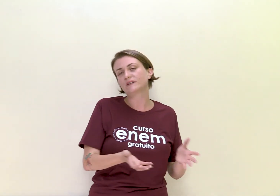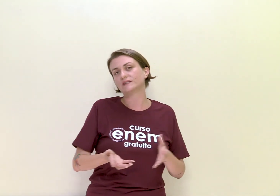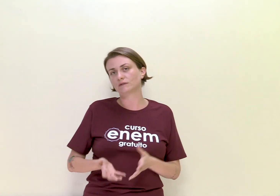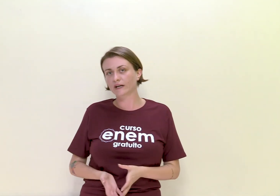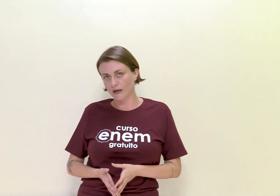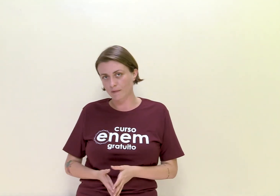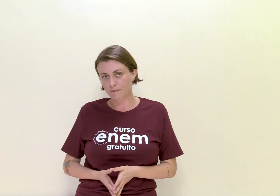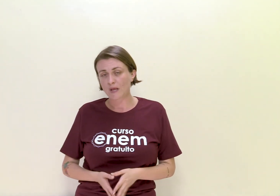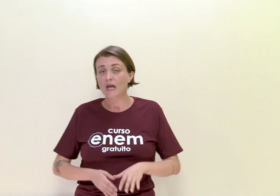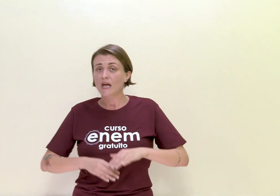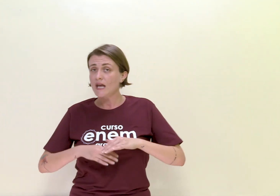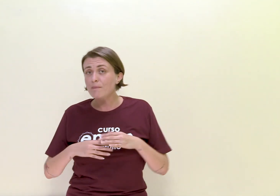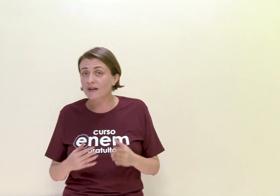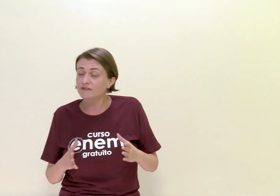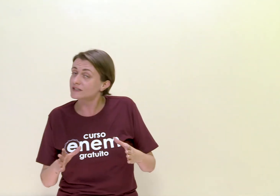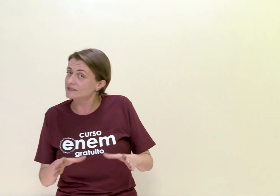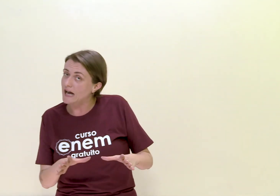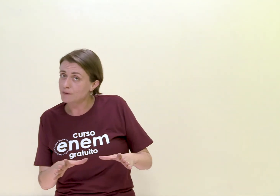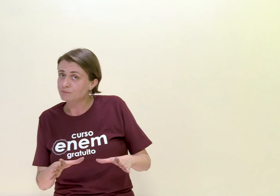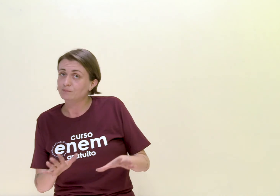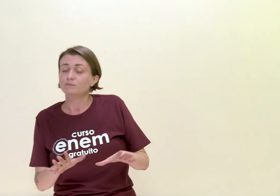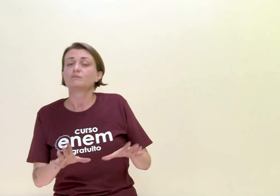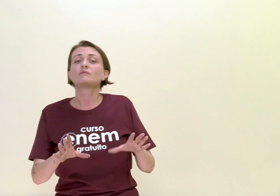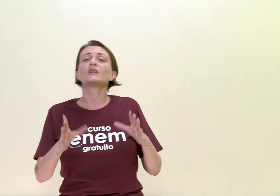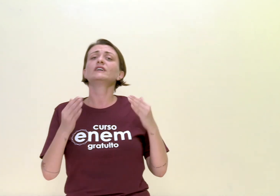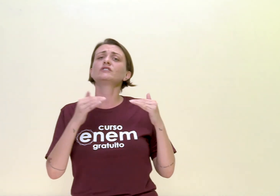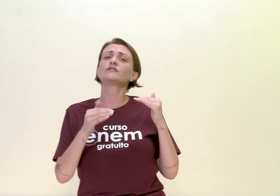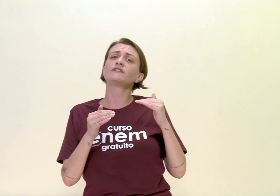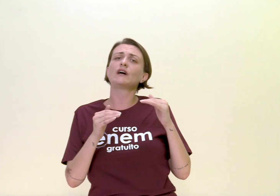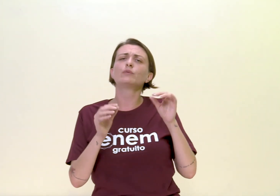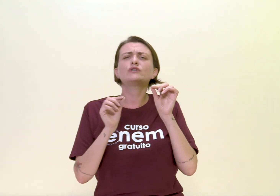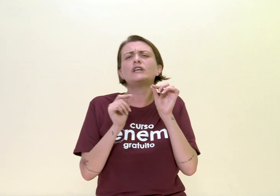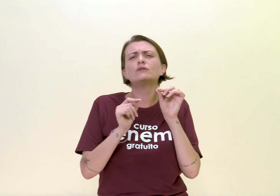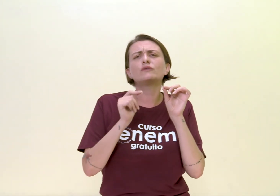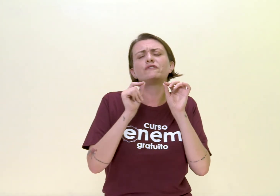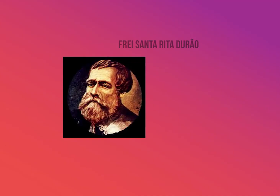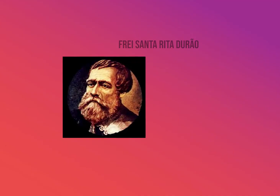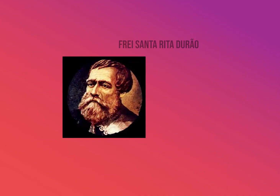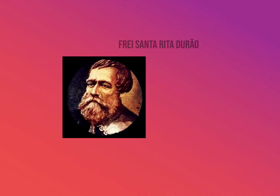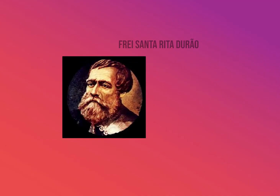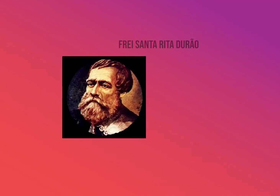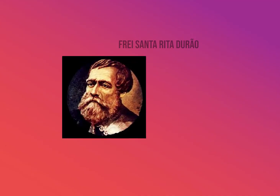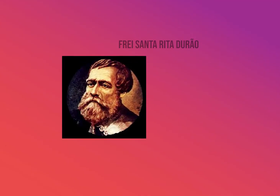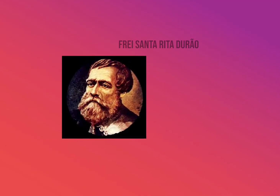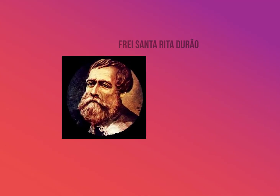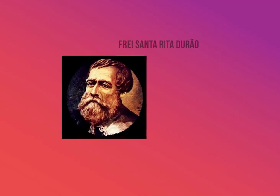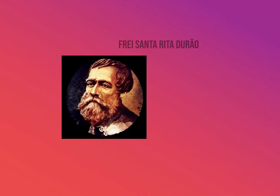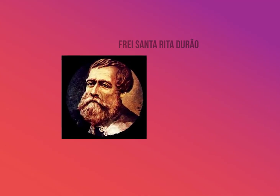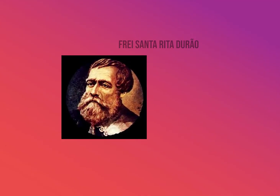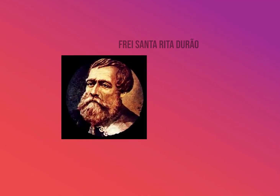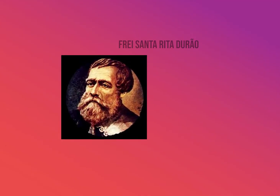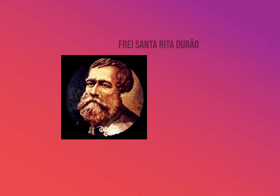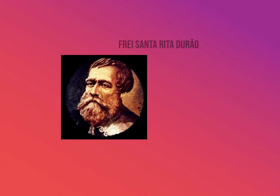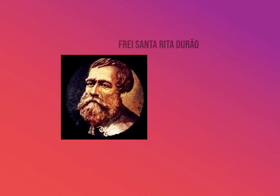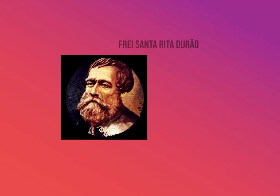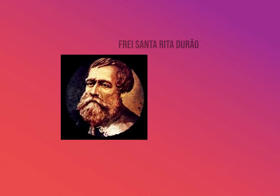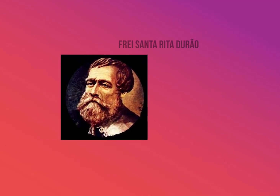Basílio da Gama. E, para finalizar, a gente vai falar um pouquinho do Frei Santa Rita Durão. O Frei Santa Rita Durão